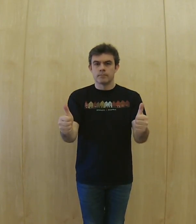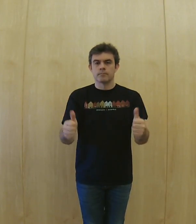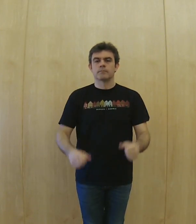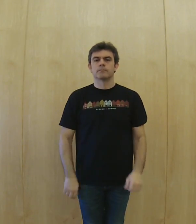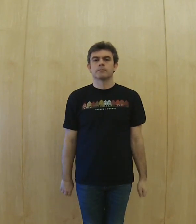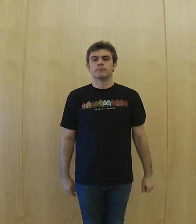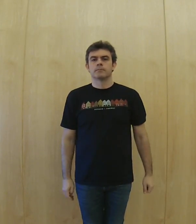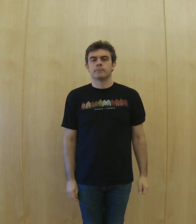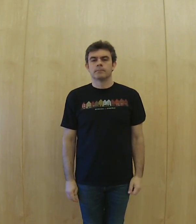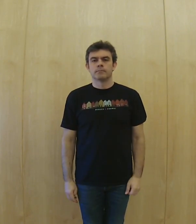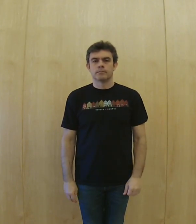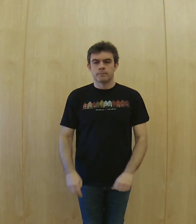sentarse mal,